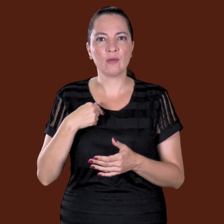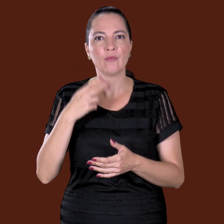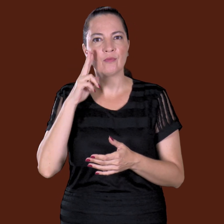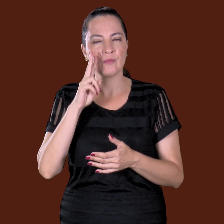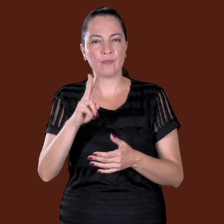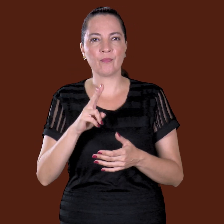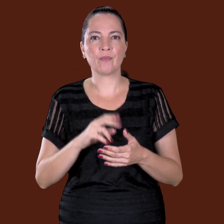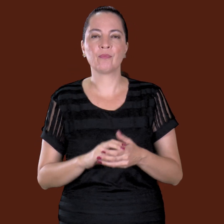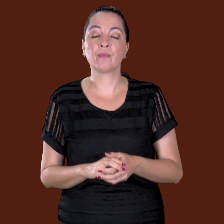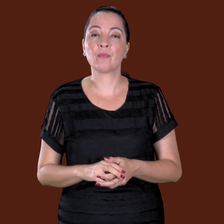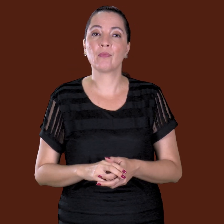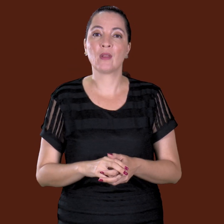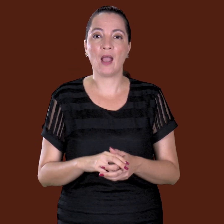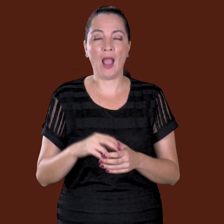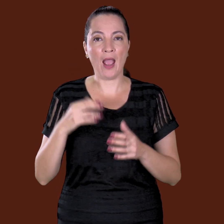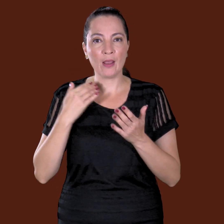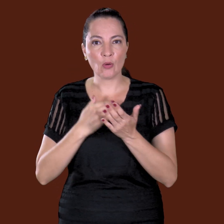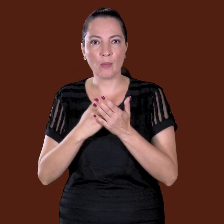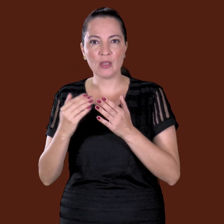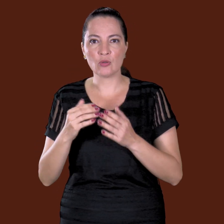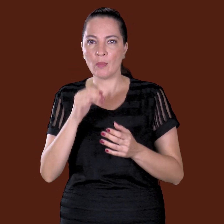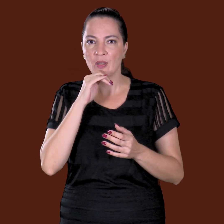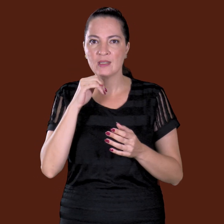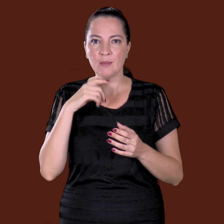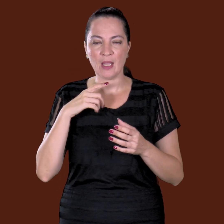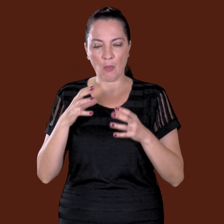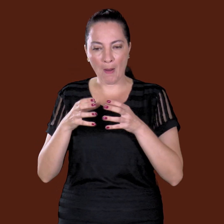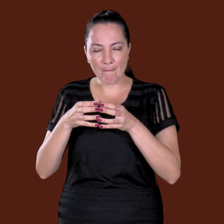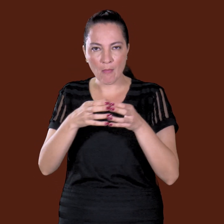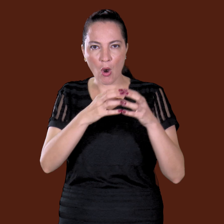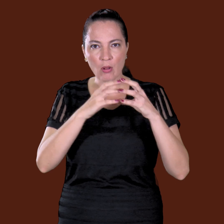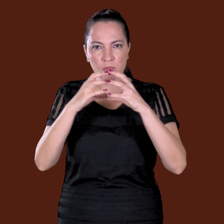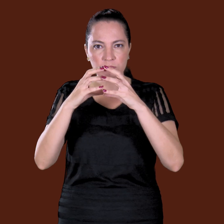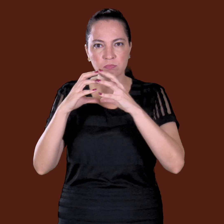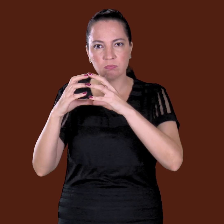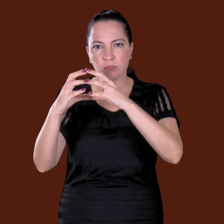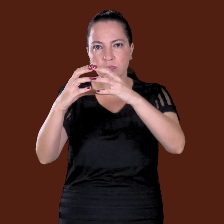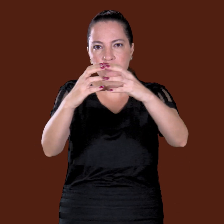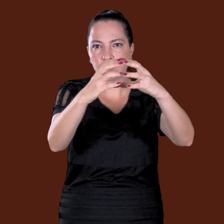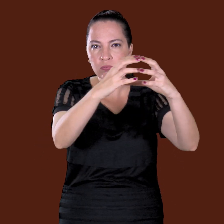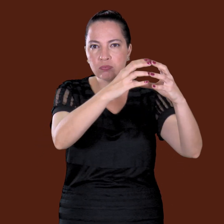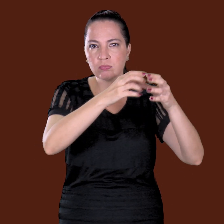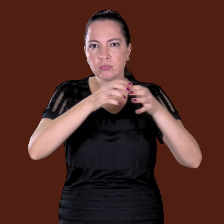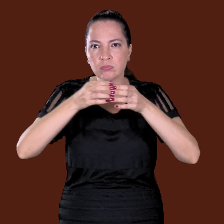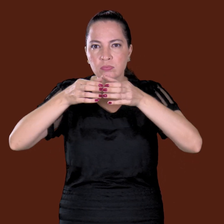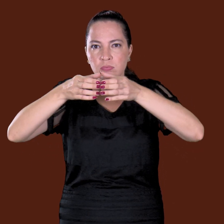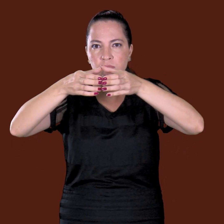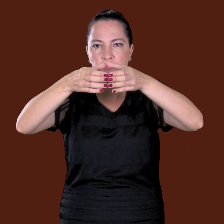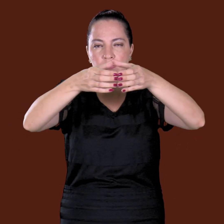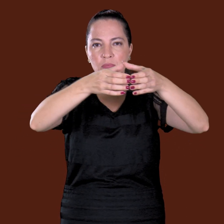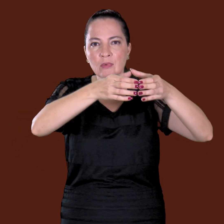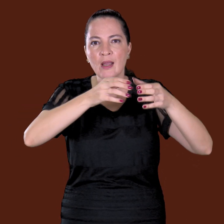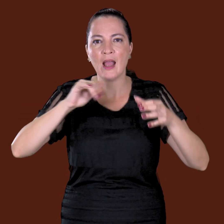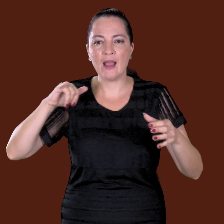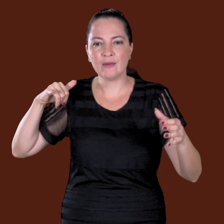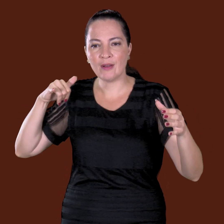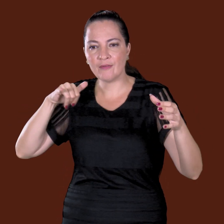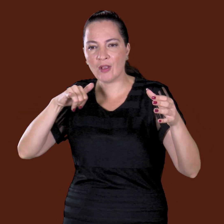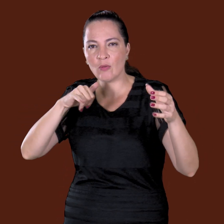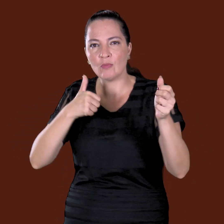Aí que eles começaram a perseguir essa bola, é uma bola, aí eu chegava lá perto e eu sumi, daí eu falei assim, os caras da bola ficavam rindo, os caras com essas